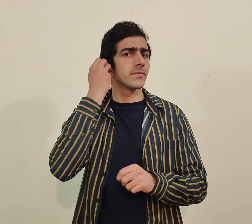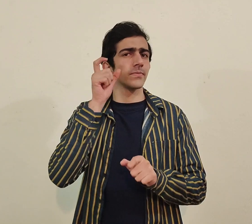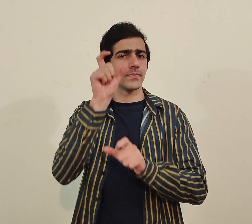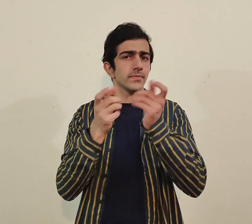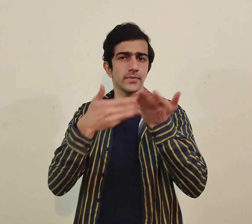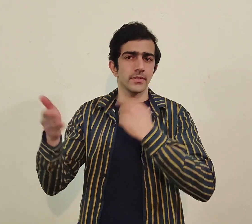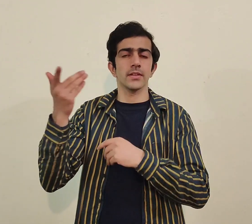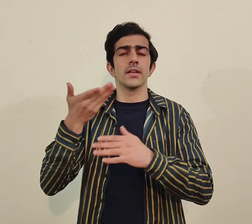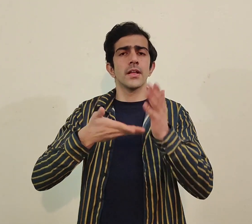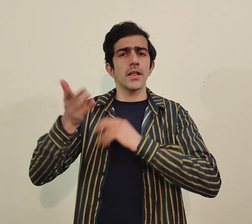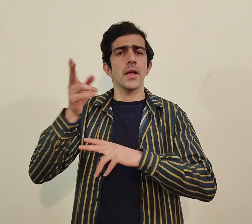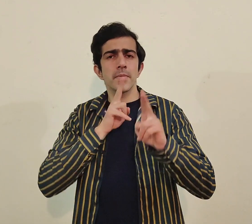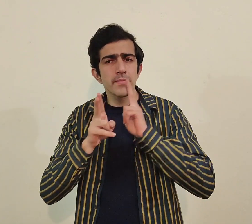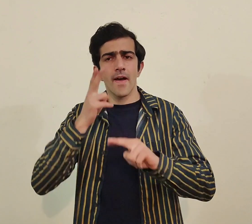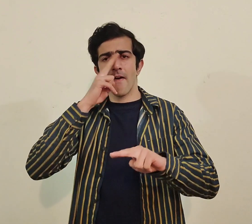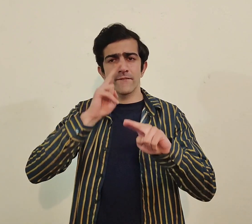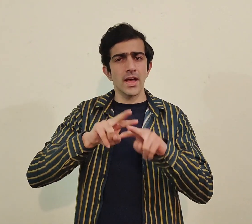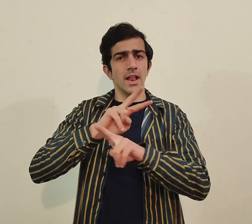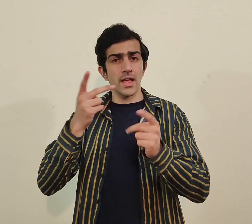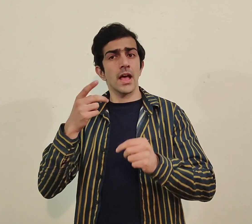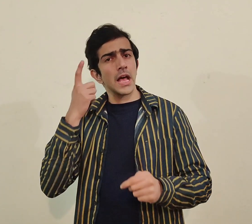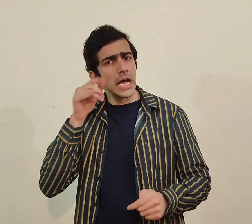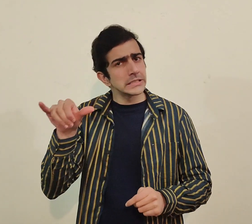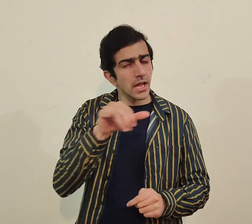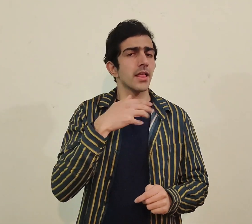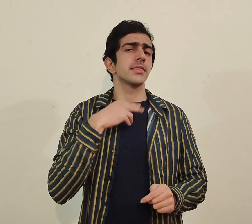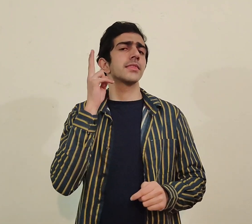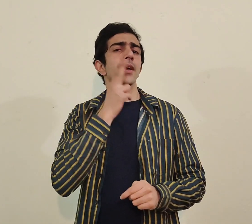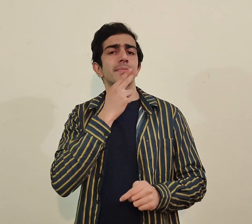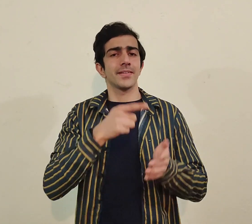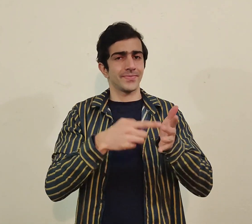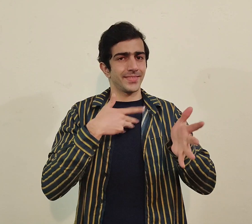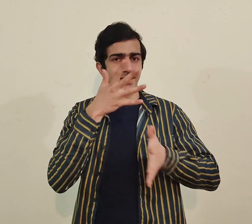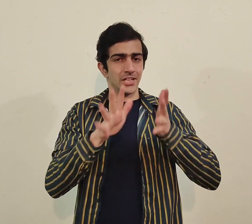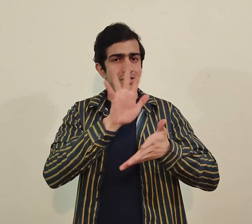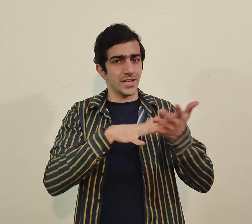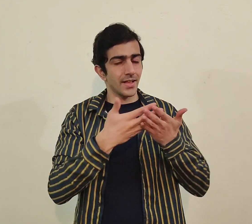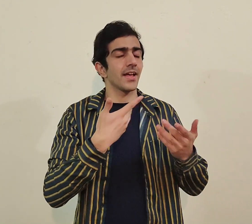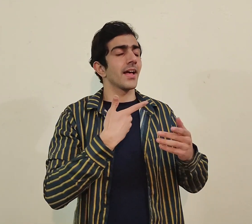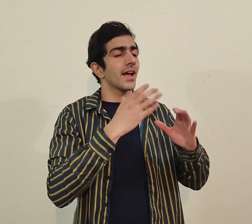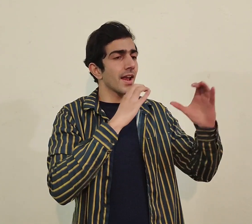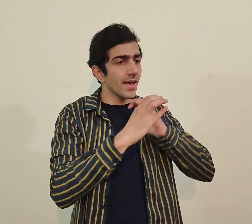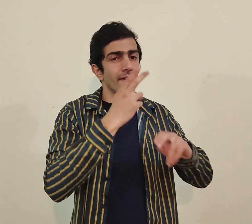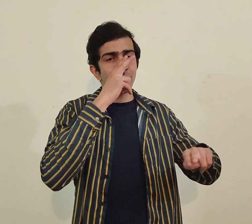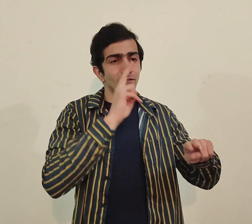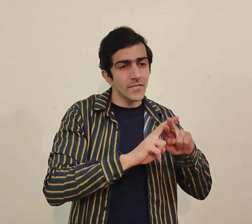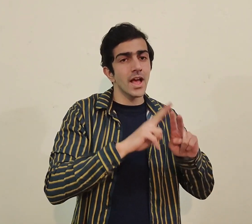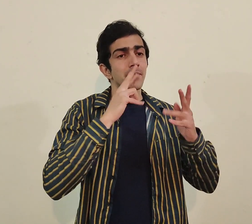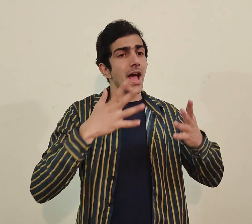جسے کہ آپ کو پتا ہے جس طرح ہیرنگ لوگ آپس میں کمیونیکیٹ کر رہے ہوتے ہیں فن یا اس طرح ایموشنز ہوتے ہیں اسی طرح ہم دیف لوگ بھی سائن لینگویج میں